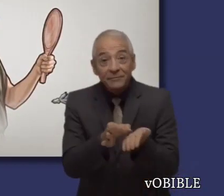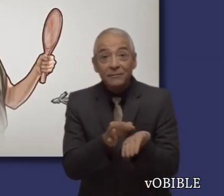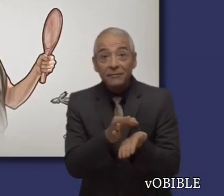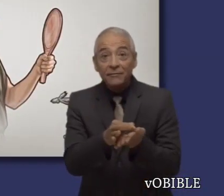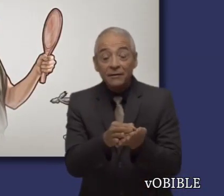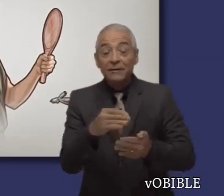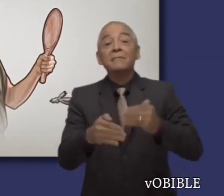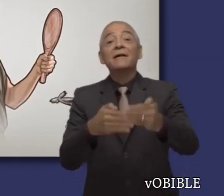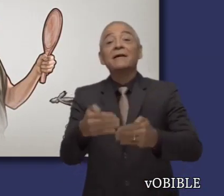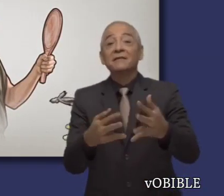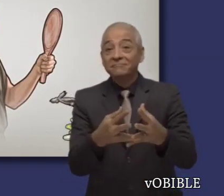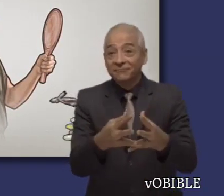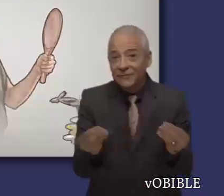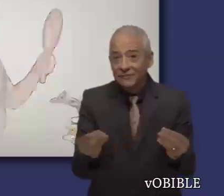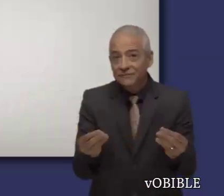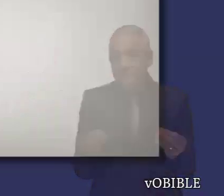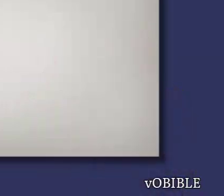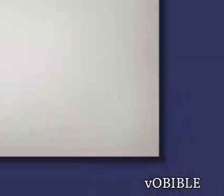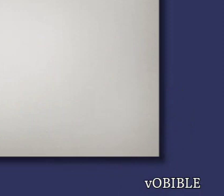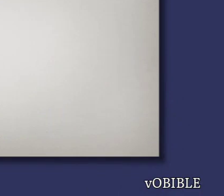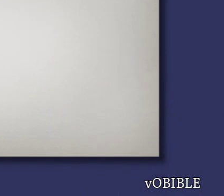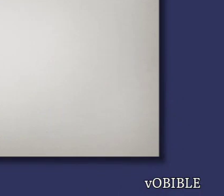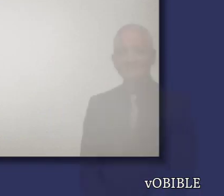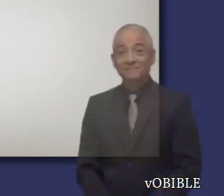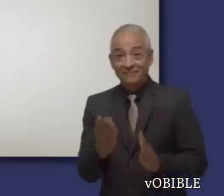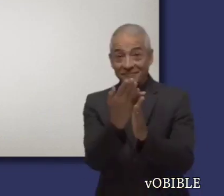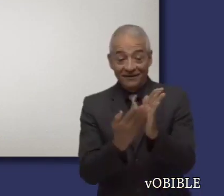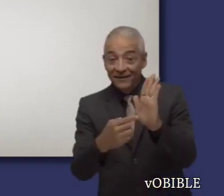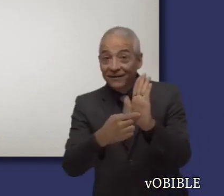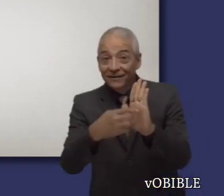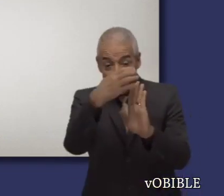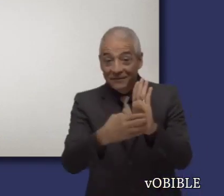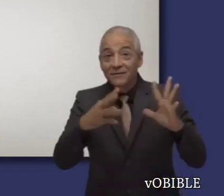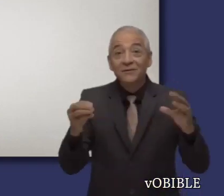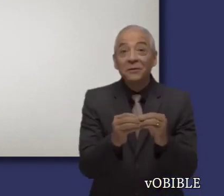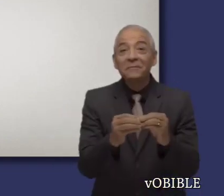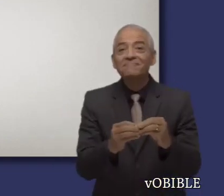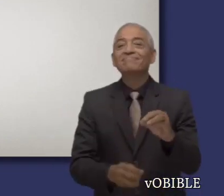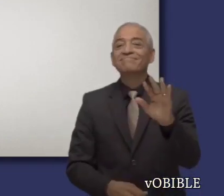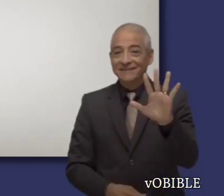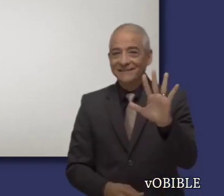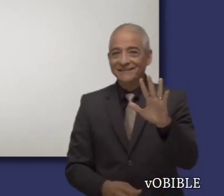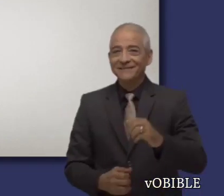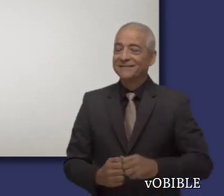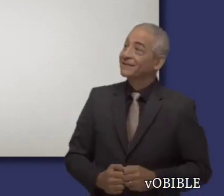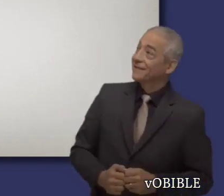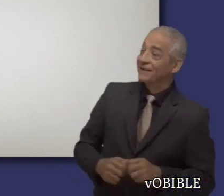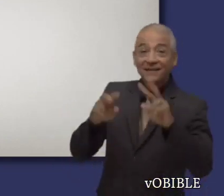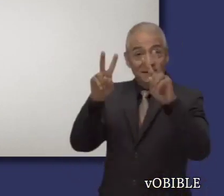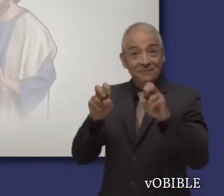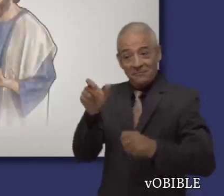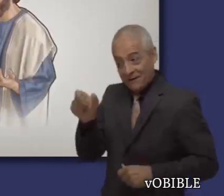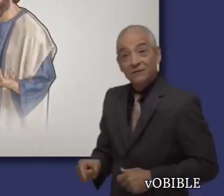riquezas que se desvanecen. La carta de Santiago tiene cinco capítulos. El capítulo 1